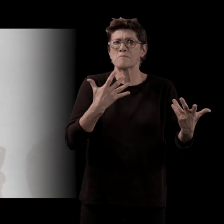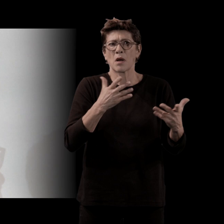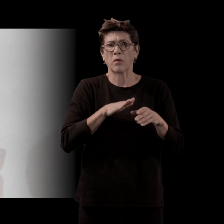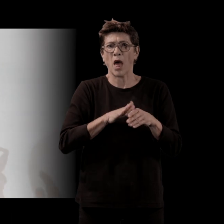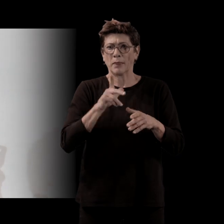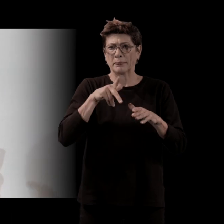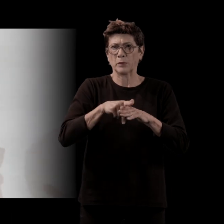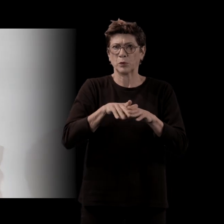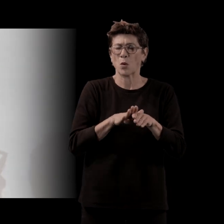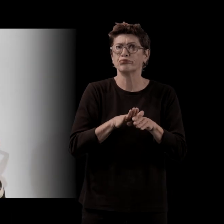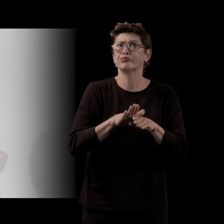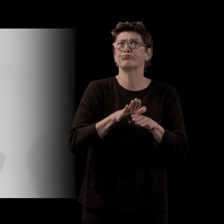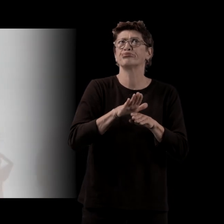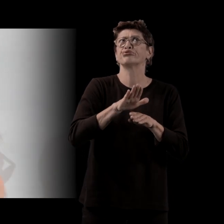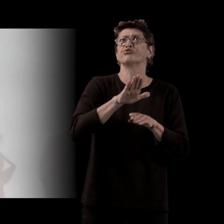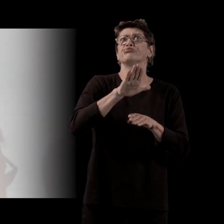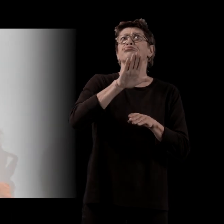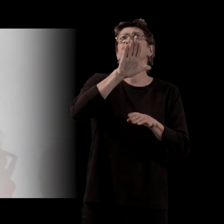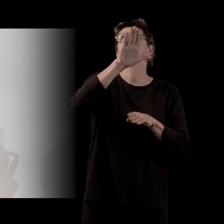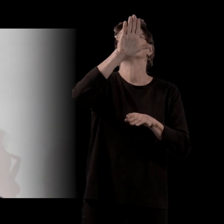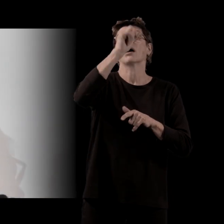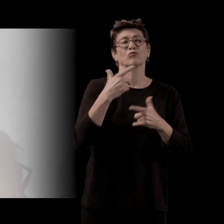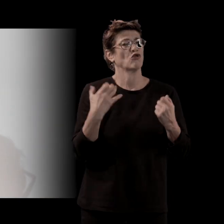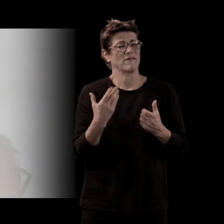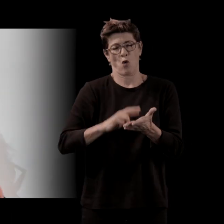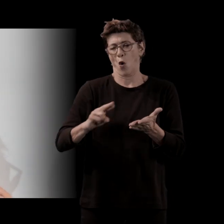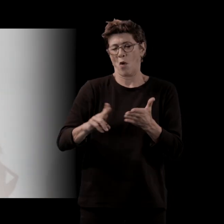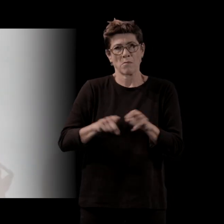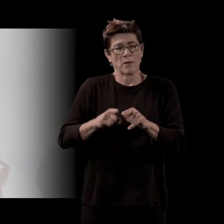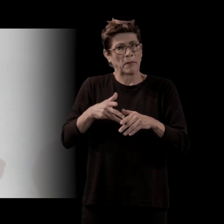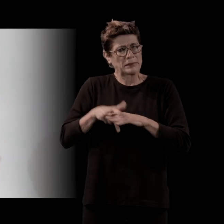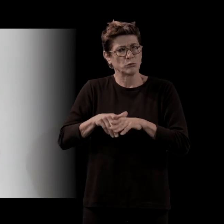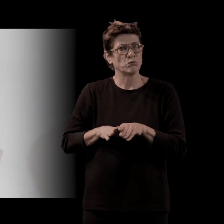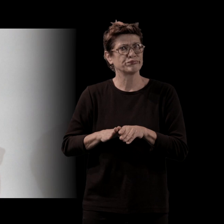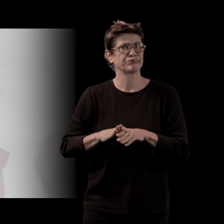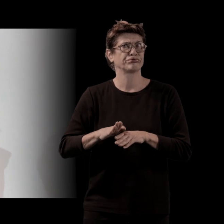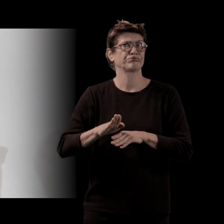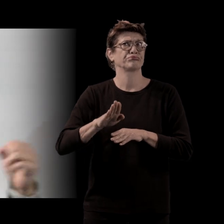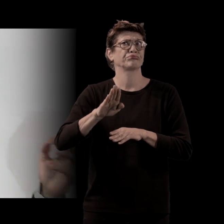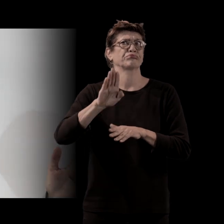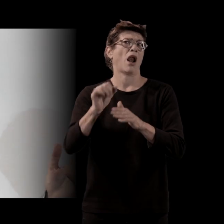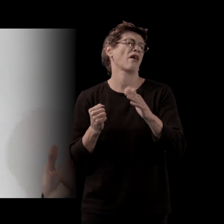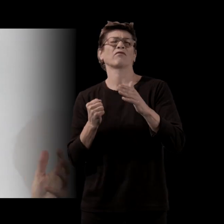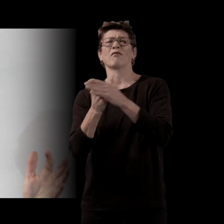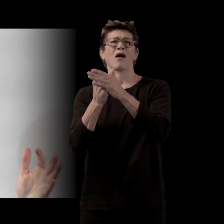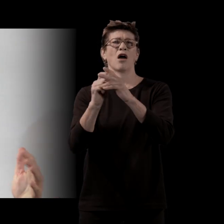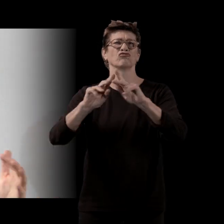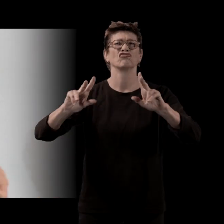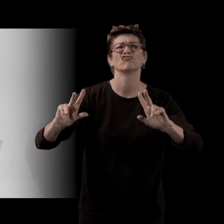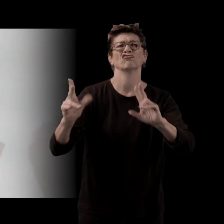qui aboutit à un climax. Et je voulais que ce roman, ce soit pareil, que ça pousse, que ça aille vers l'avant et qu'à la fin, on ait une grande scène comme ça. Vous savez, où